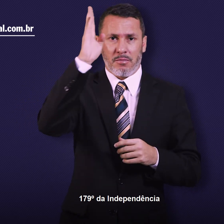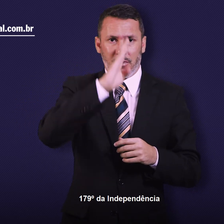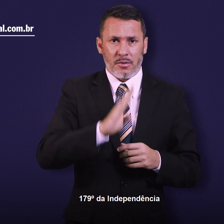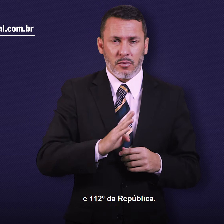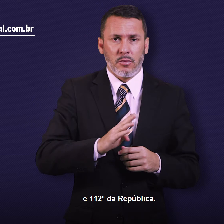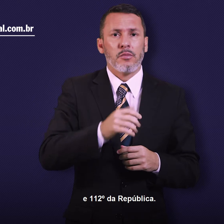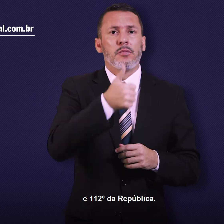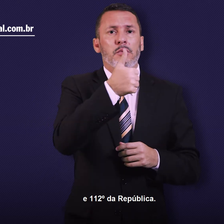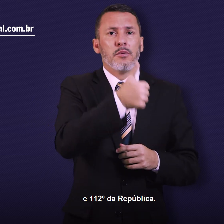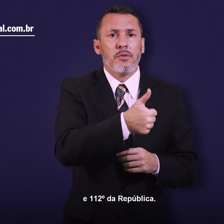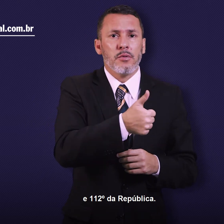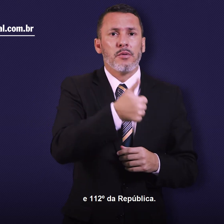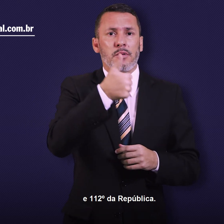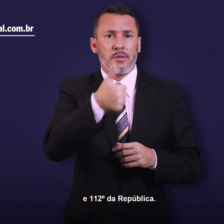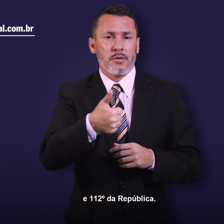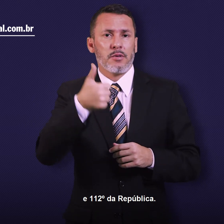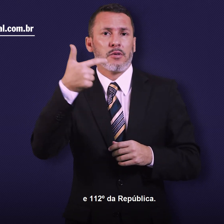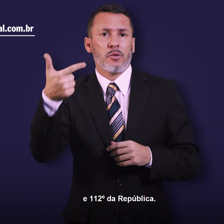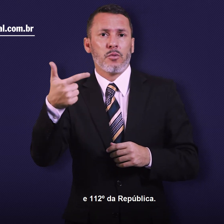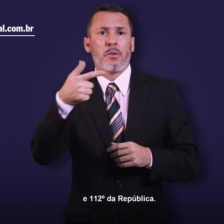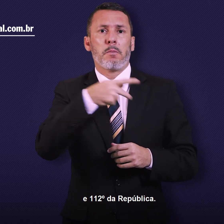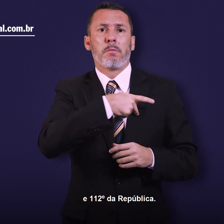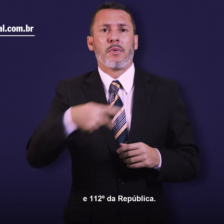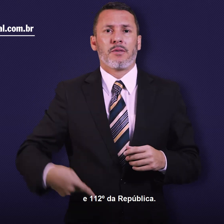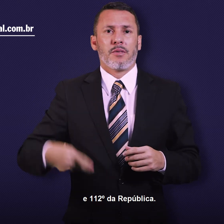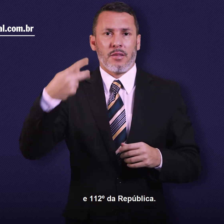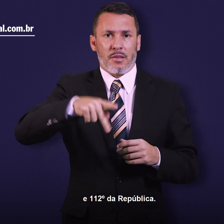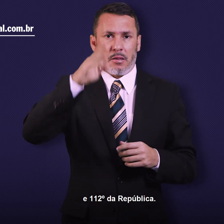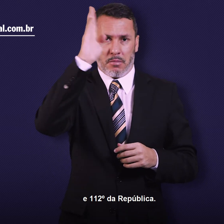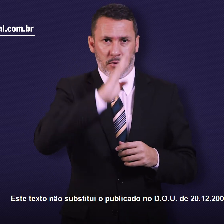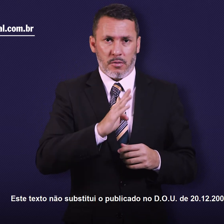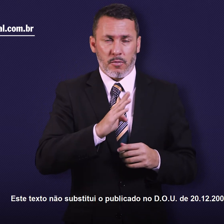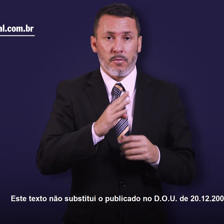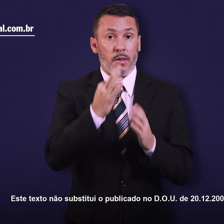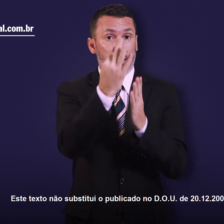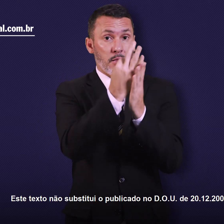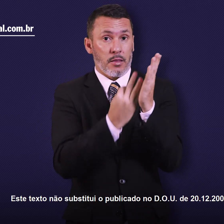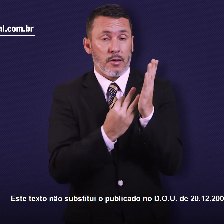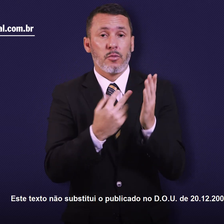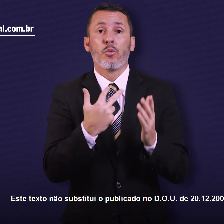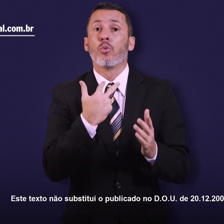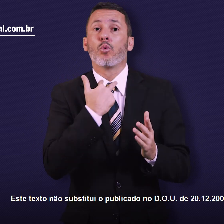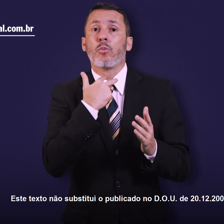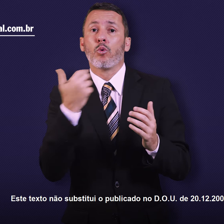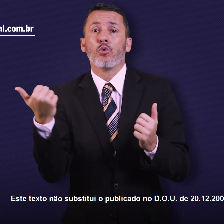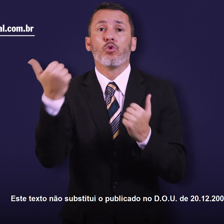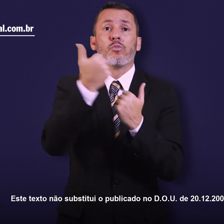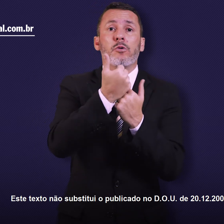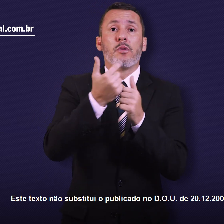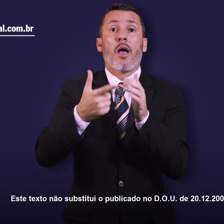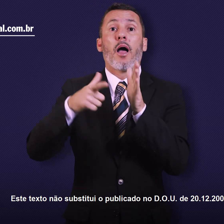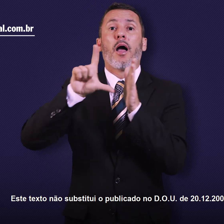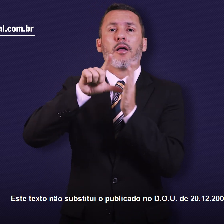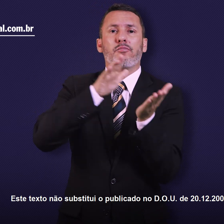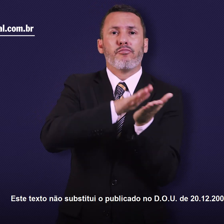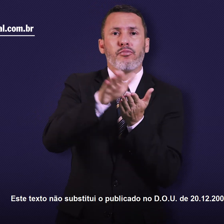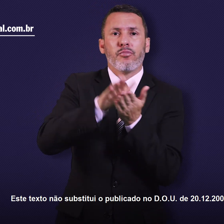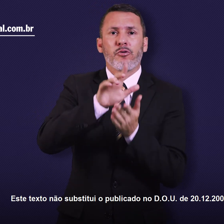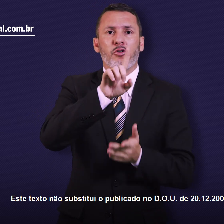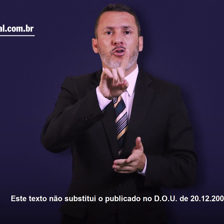e centésimo décimo segundo da República. Este texto não substitui o publicado no Diário Oficial da